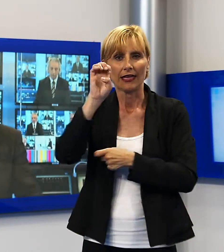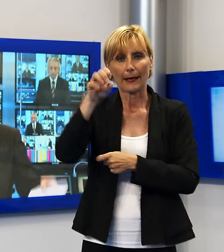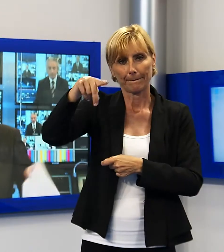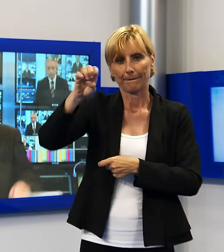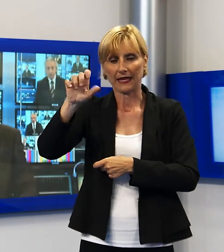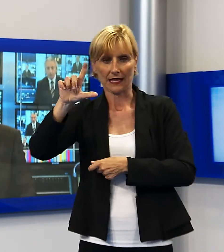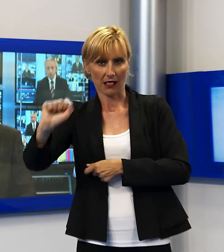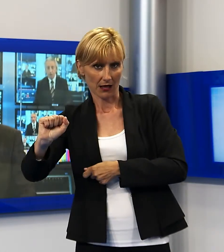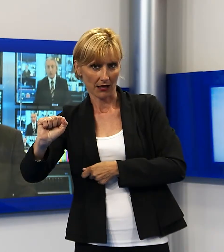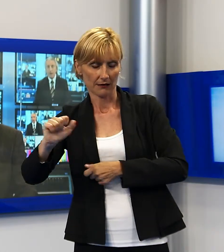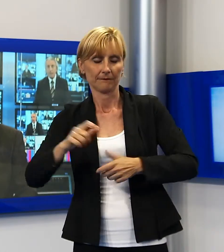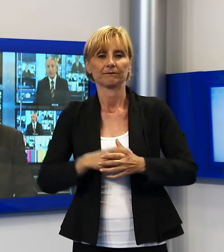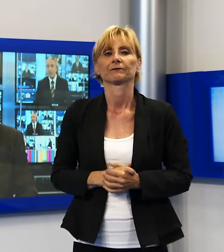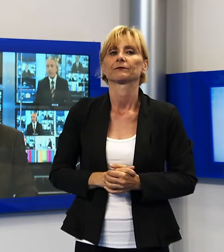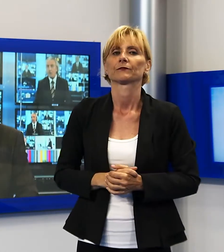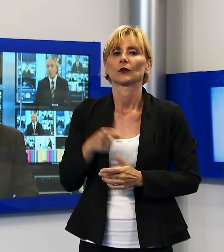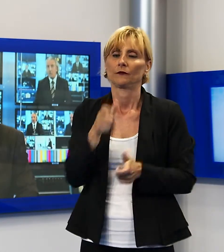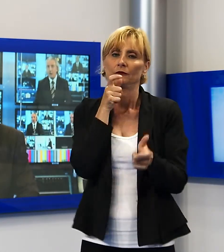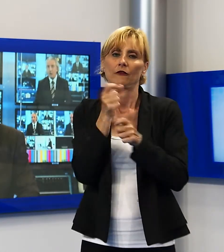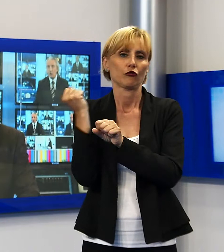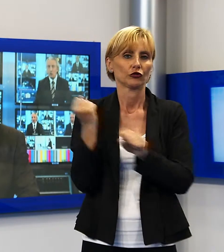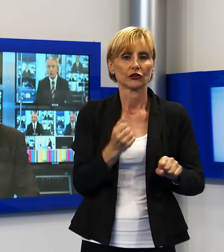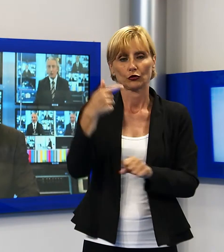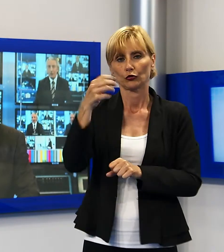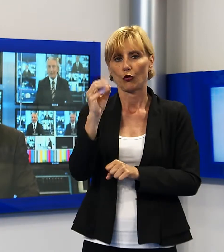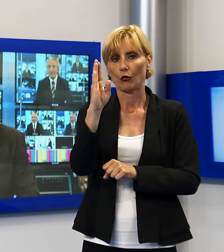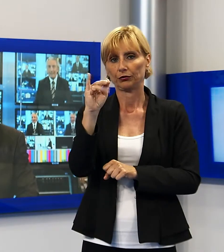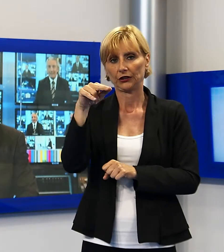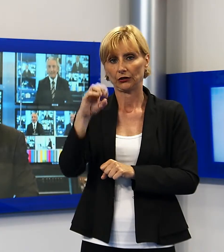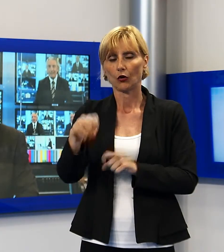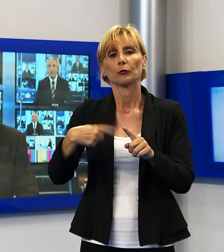Ed ora parliamo della fondazione Mario Tobino e di relative premiazioni.